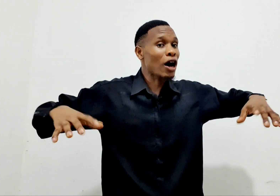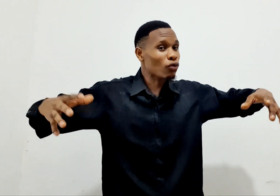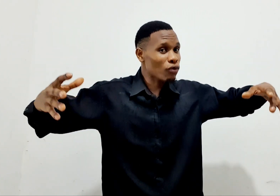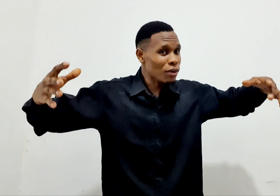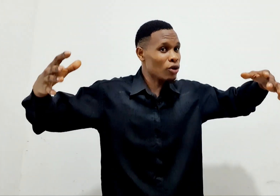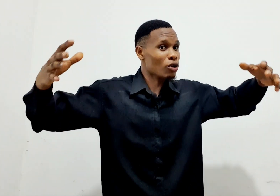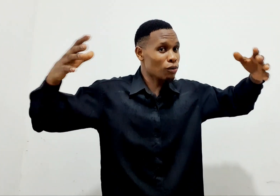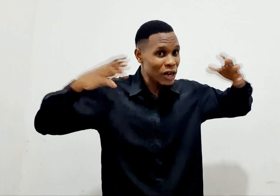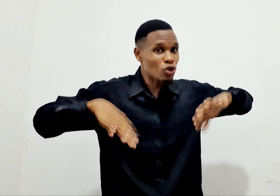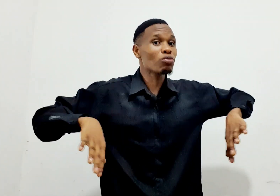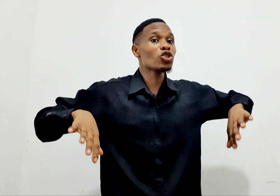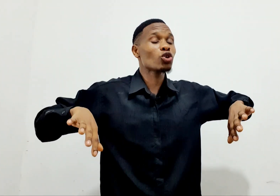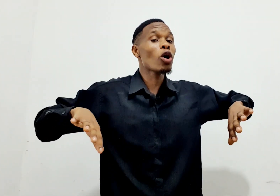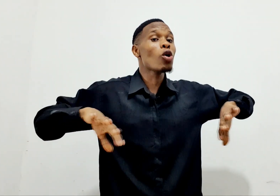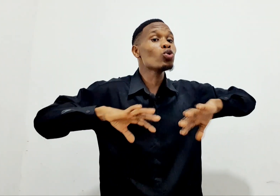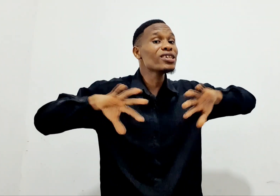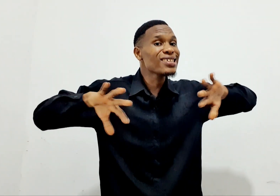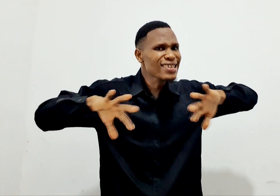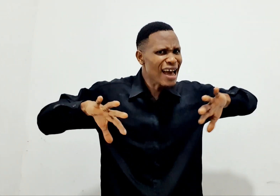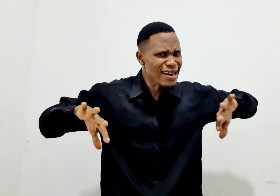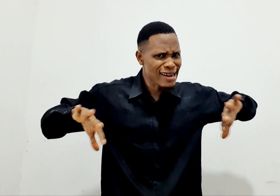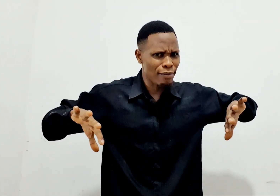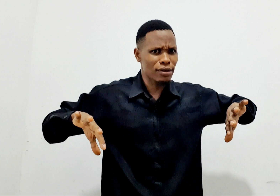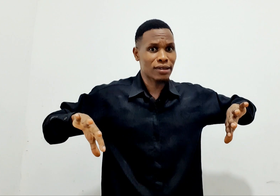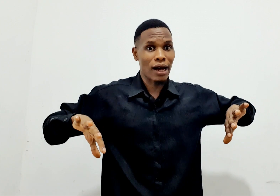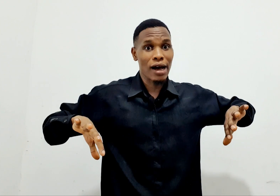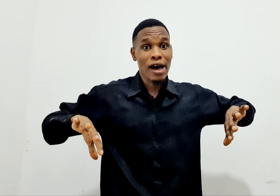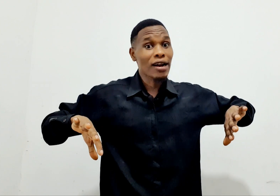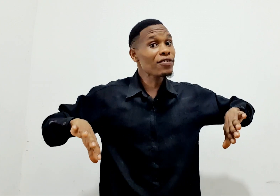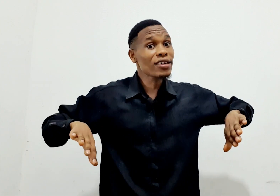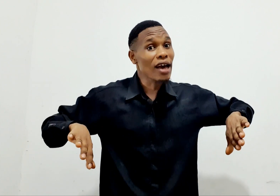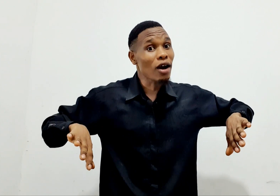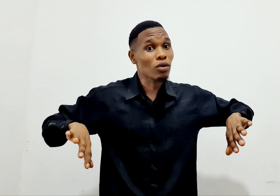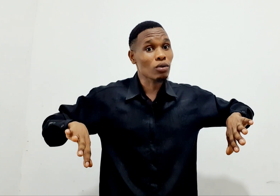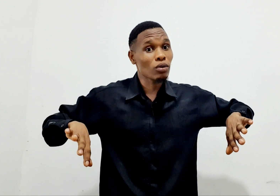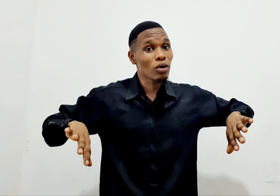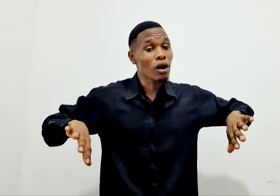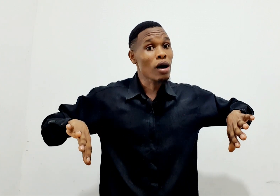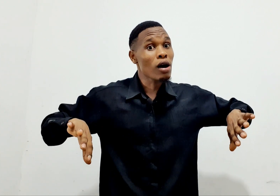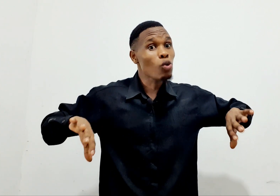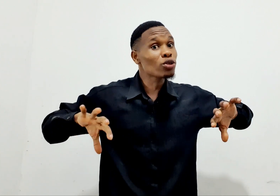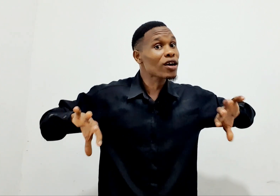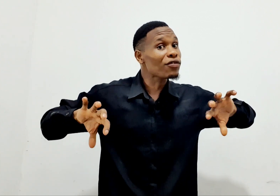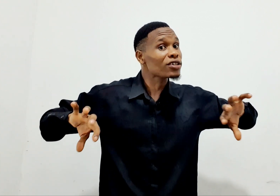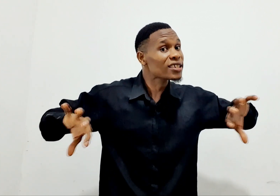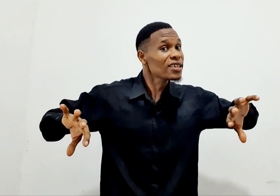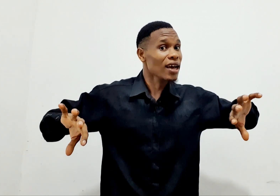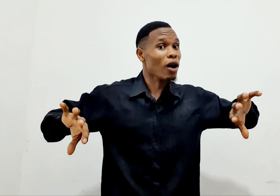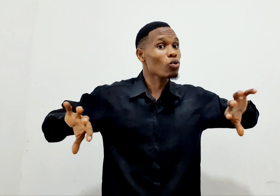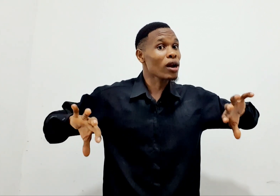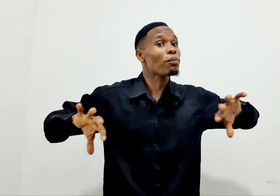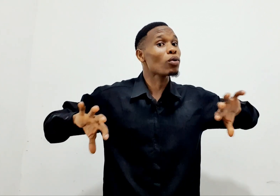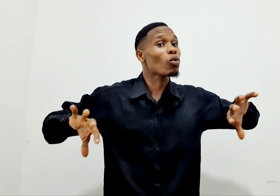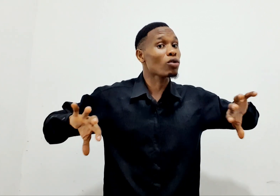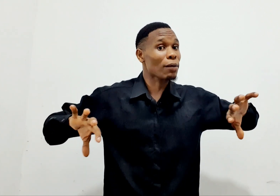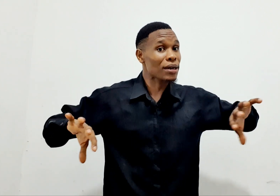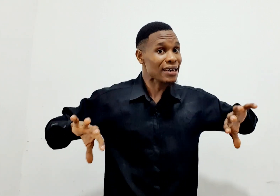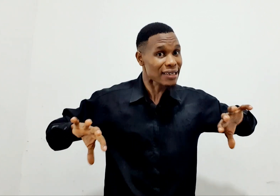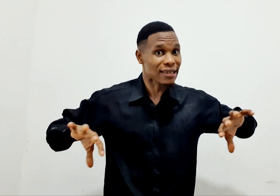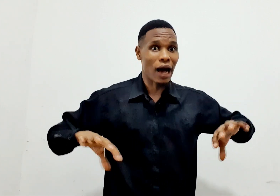Harufu mbalo ndomanzo muisho. Hujijari kabisa. Rafiki yangu utavutia unapu kuwa unapendeza.